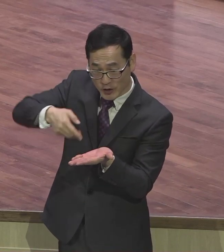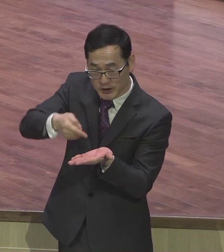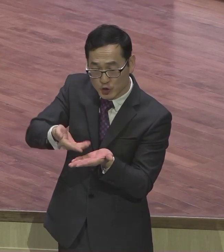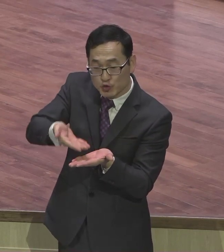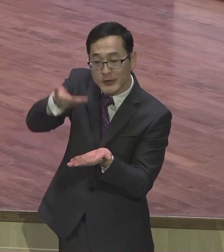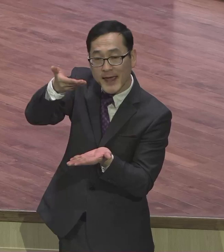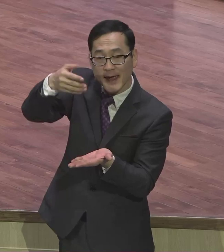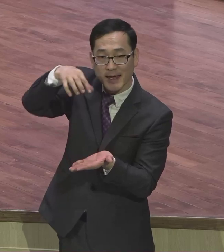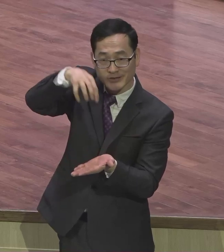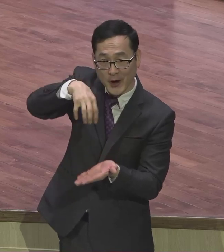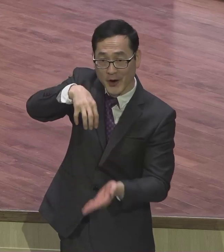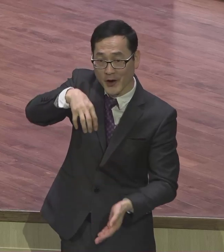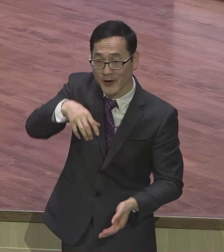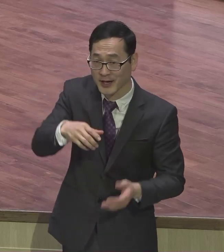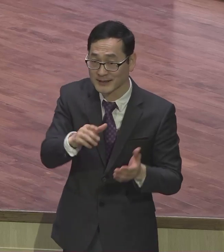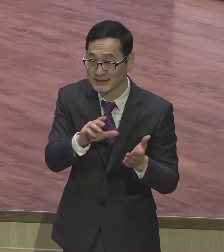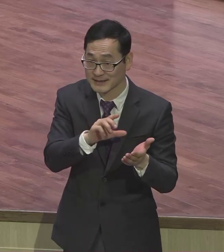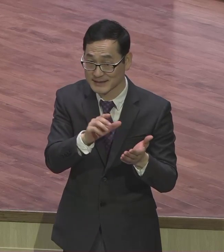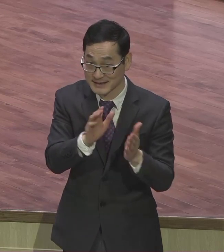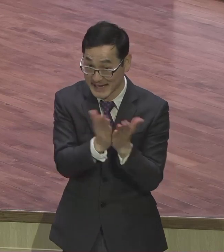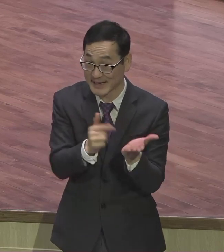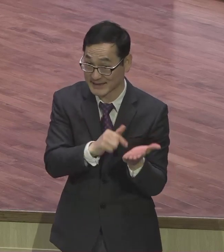통해서 이렇게 말했습니다 인생이란